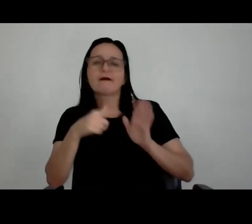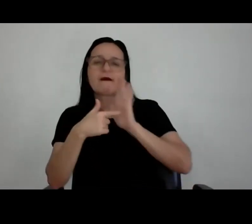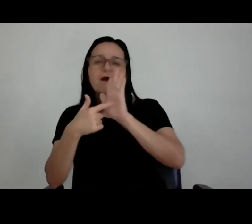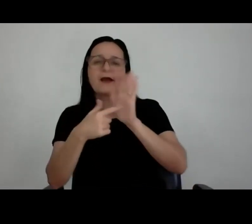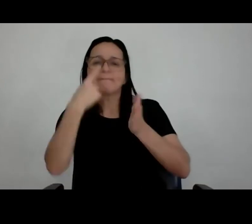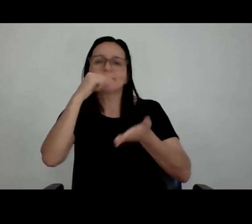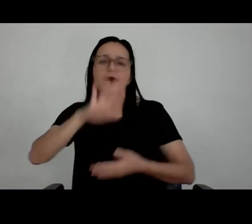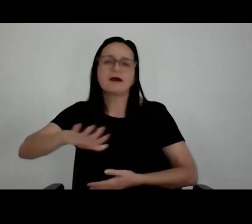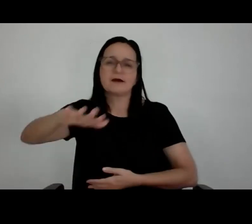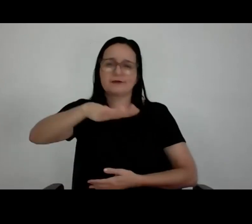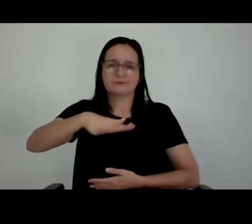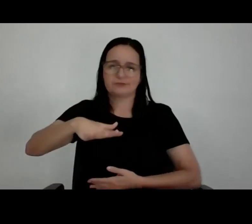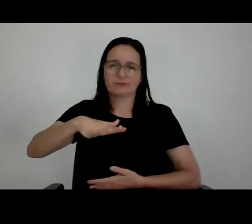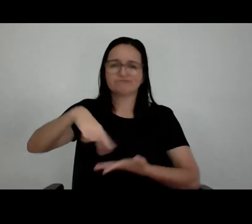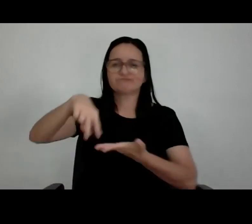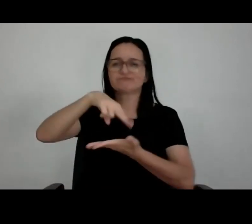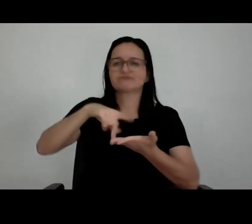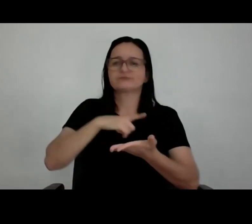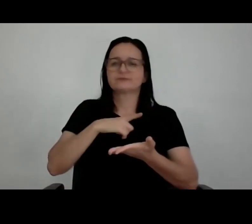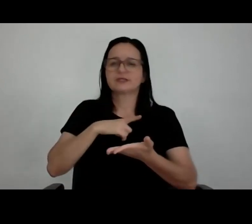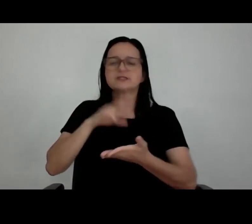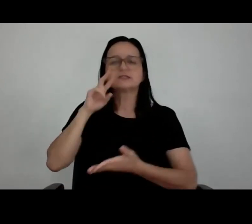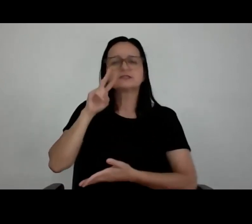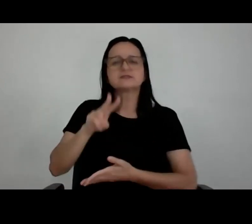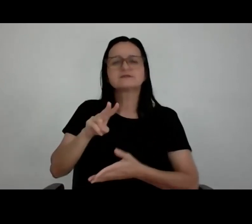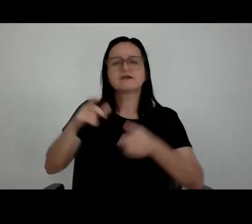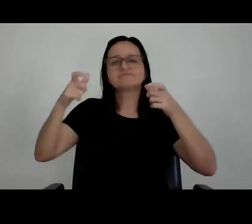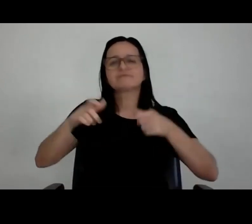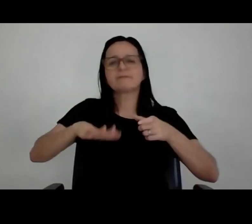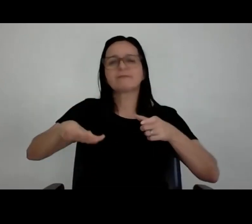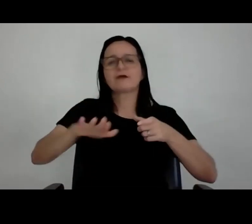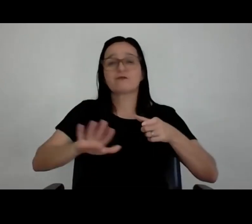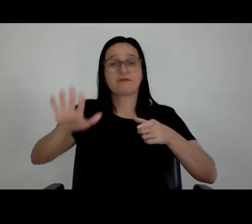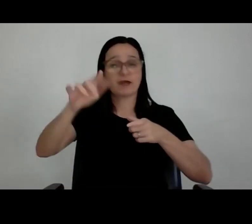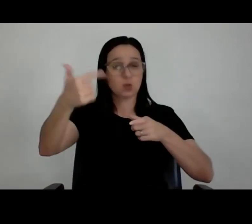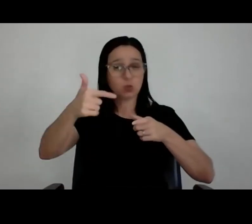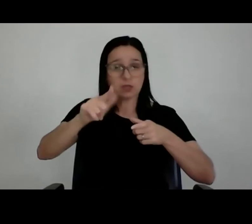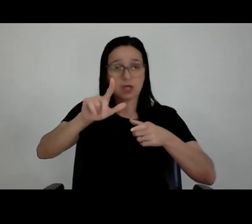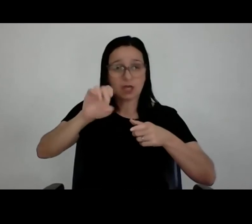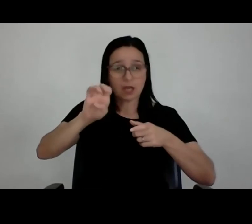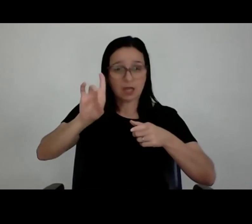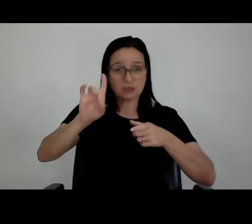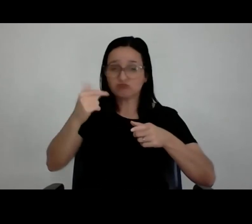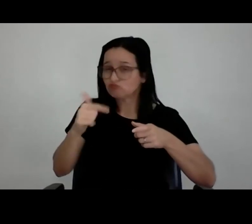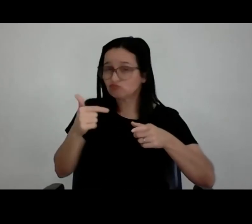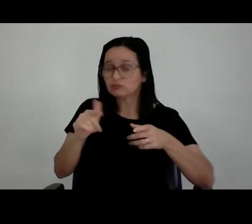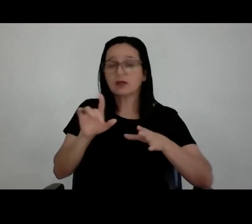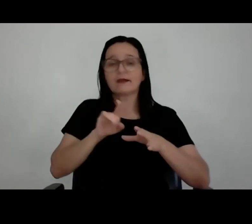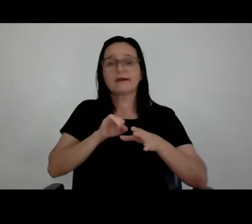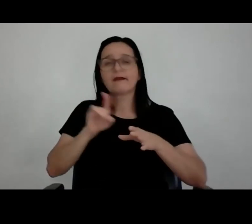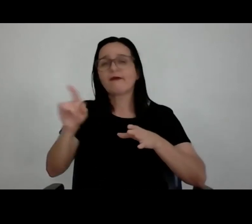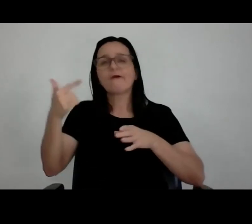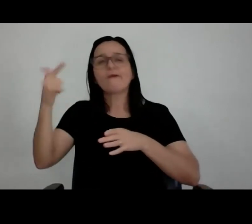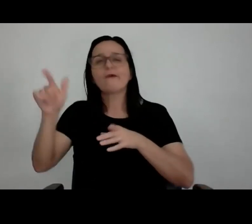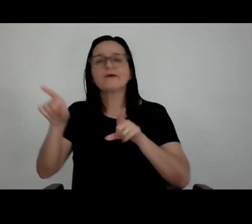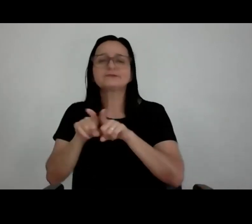lembrar, o Palco Favela, recentemente, que a gente fez, ele não tem nem LED. A Rock District, a Rock Street, também o LED é ali